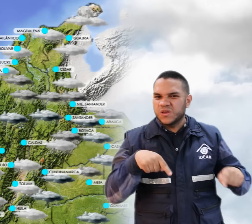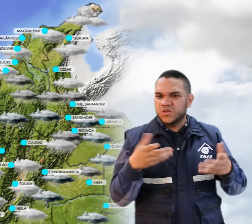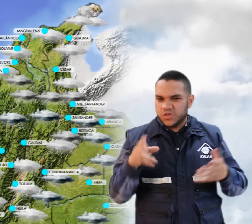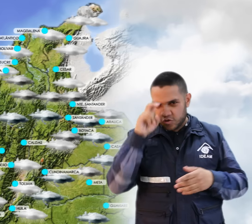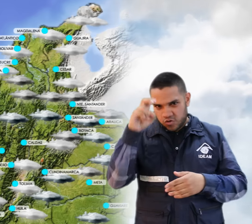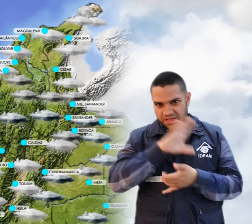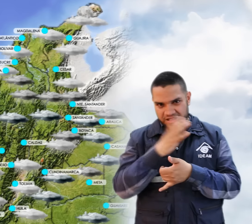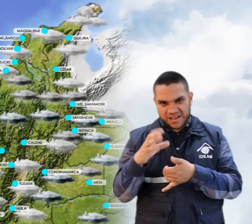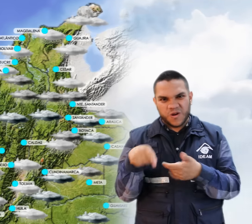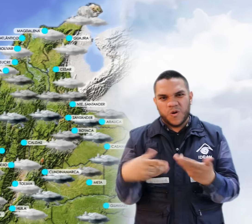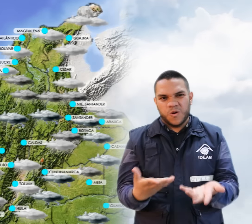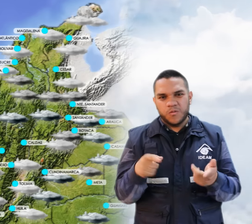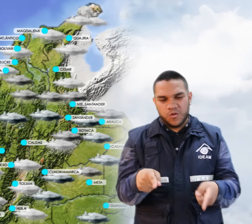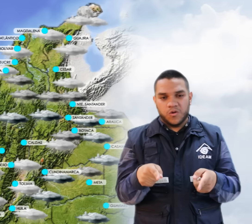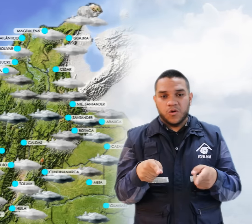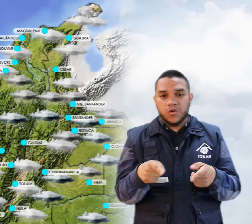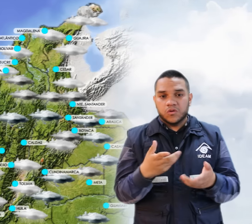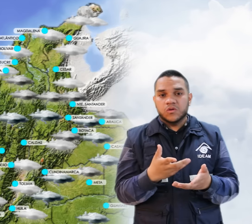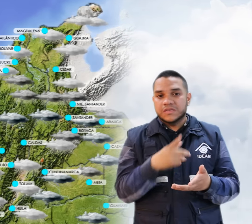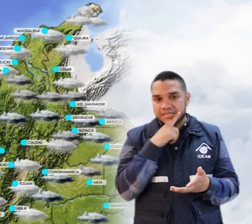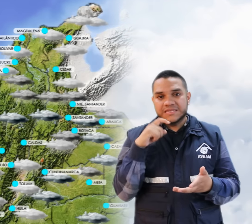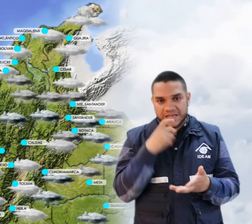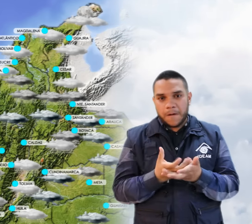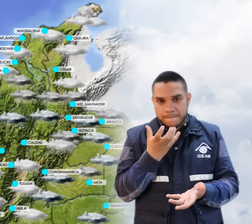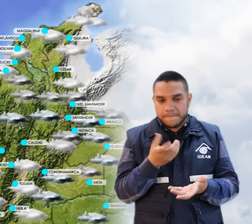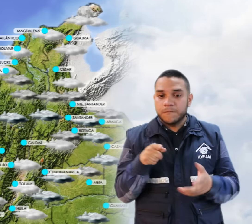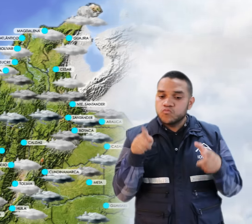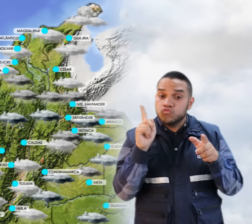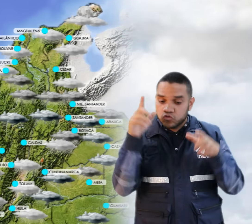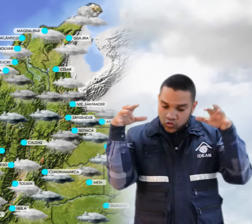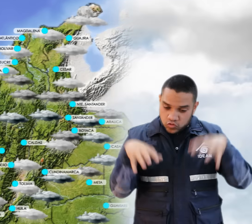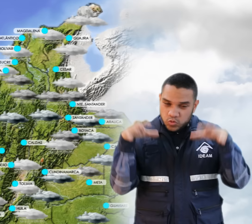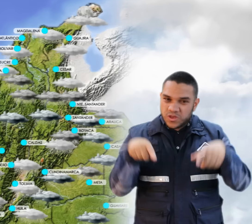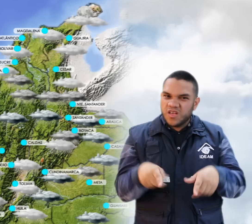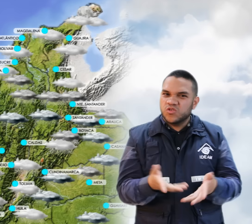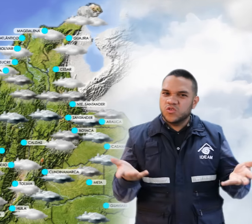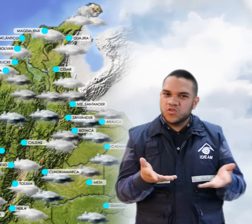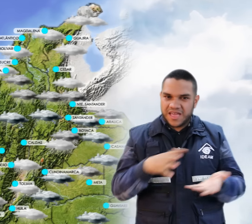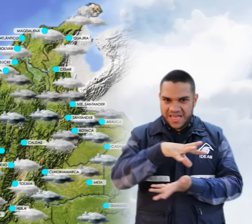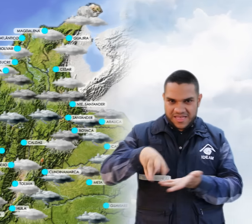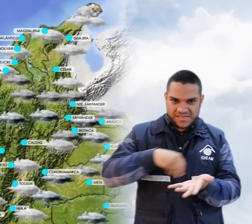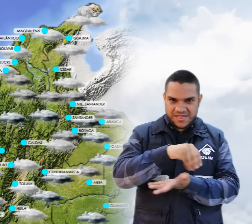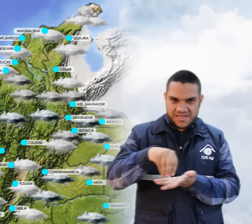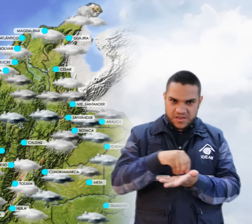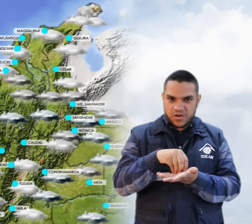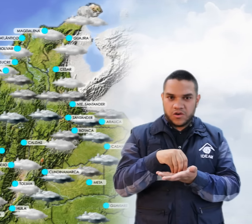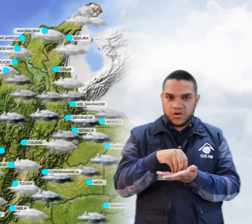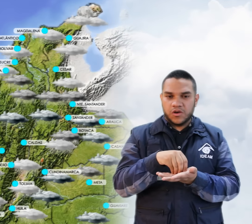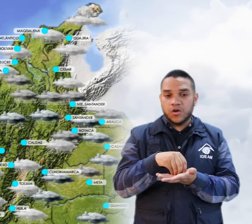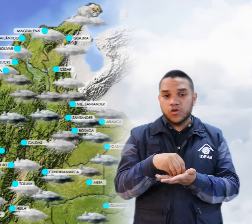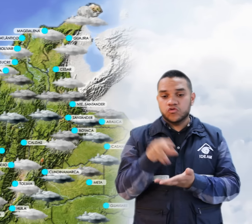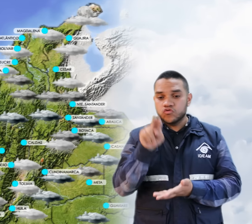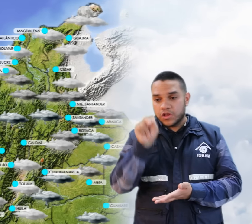región Caribe se esperan condiciones de tiempo seco, mientras tanto, las lluvias se concentrarán especialmente sobre Atlántico, norte de